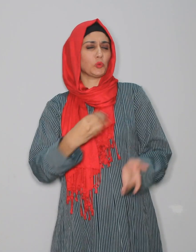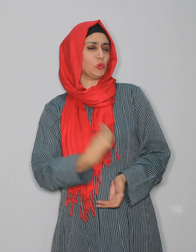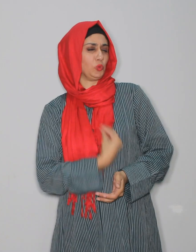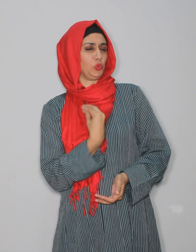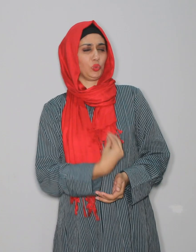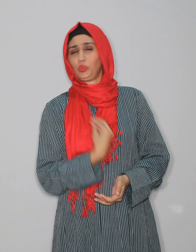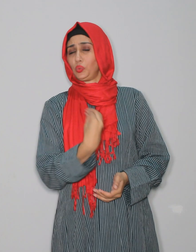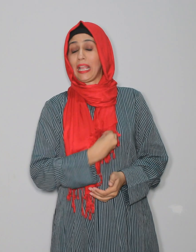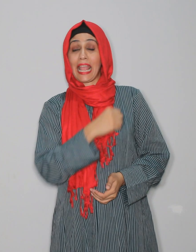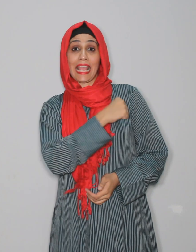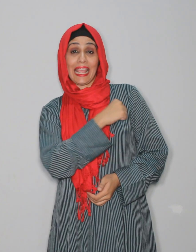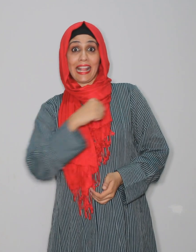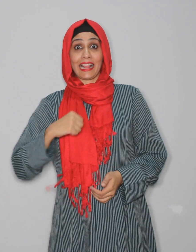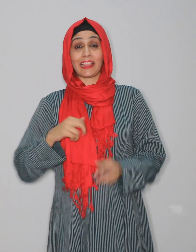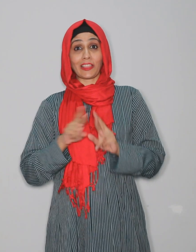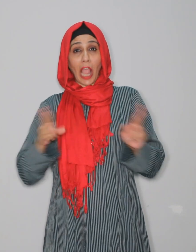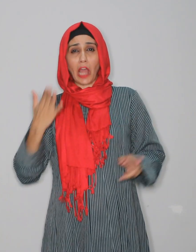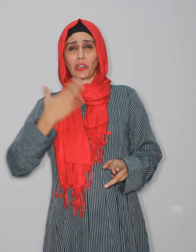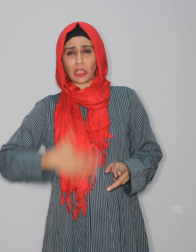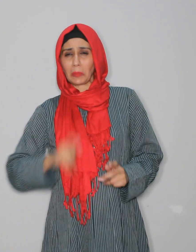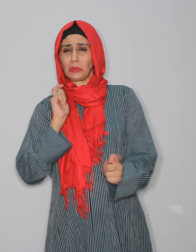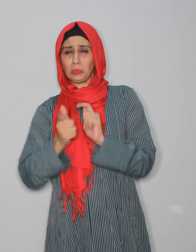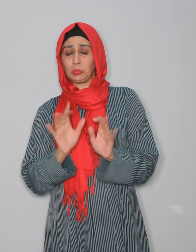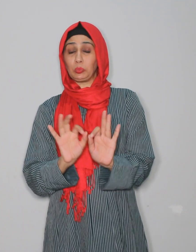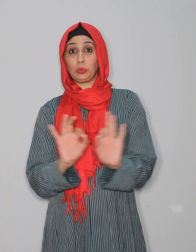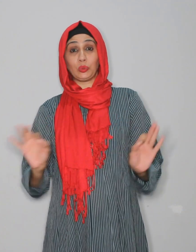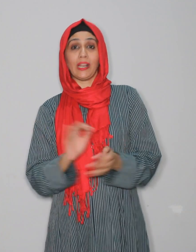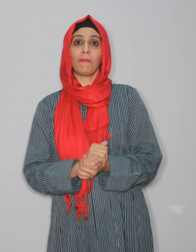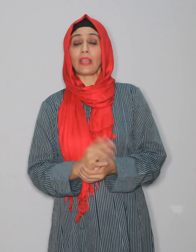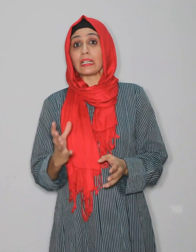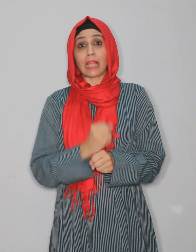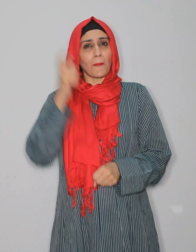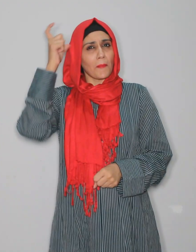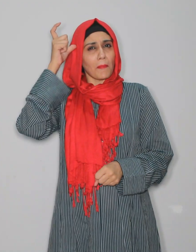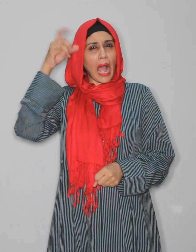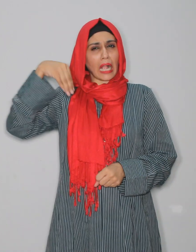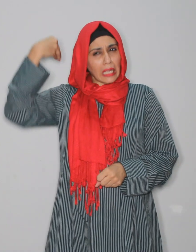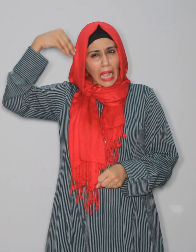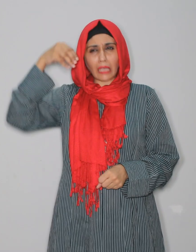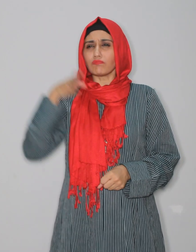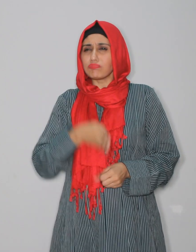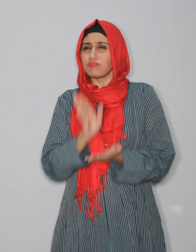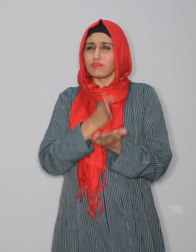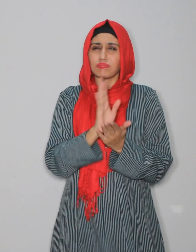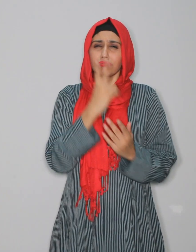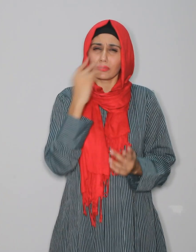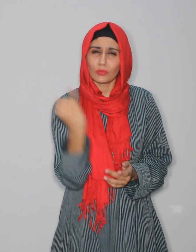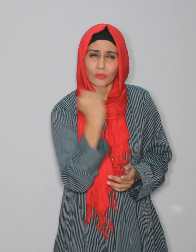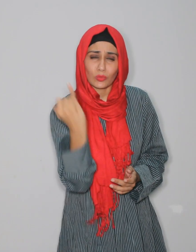کوب جوش و خروش سے اس کی تیاری میں مصروف ہیں سب بکرہ منڈیوں کے چکر لگا رہے ہیں کہ